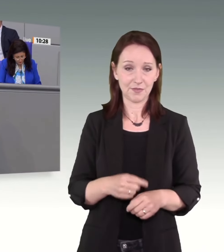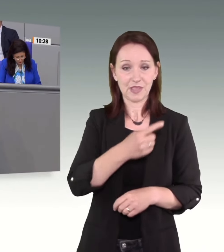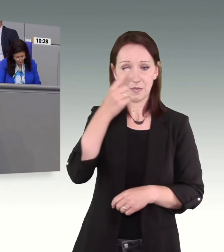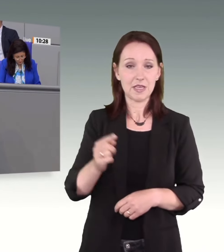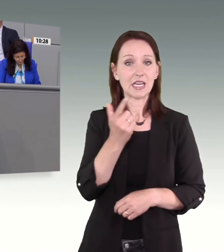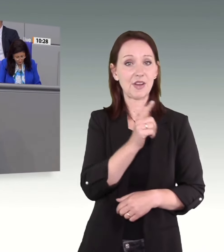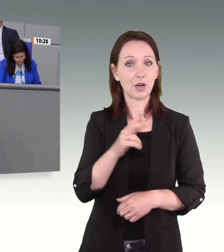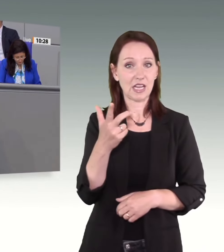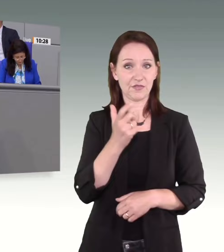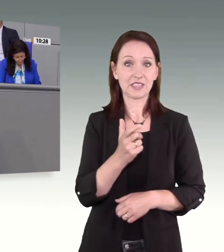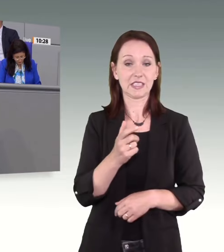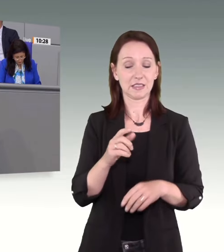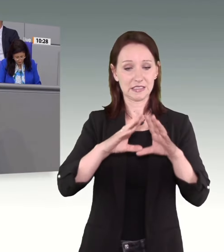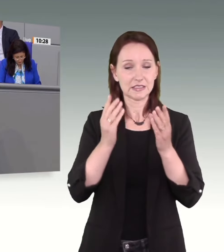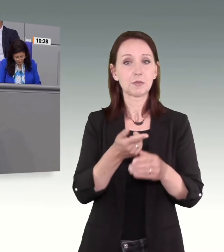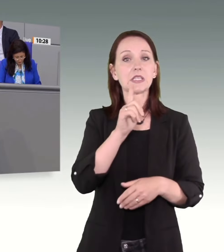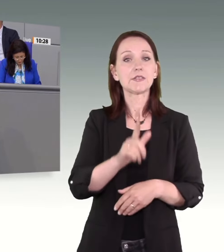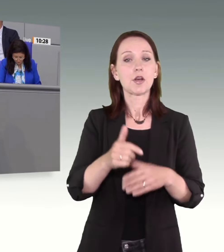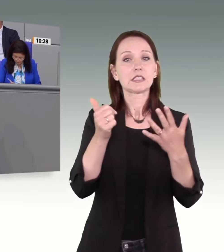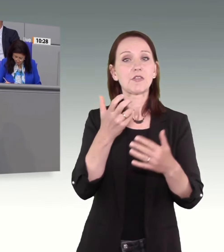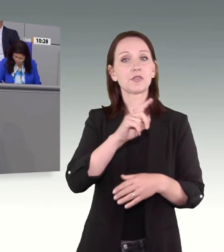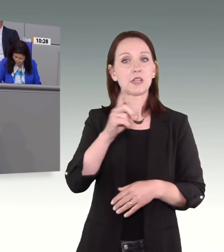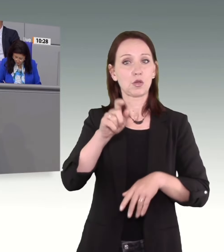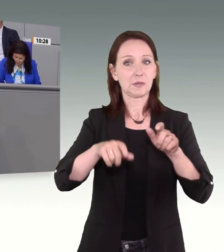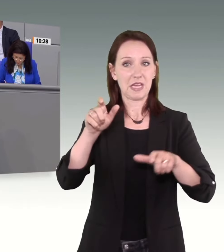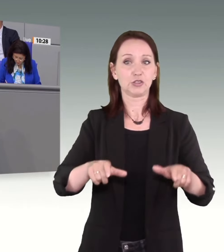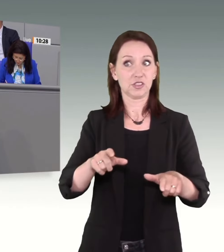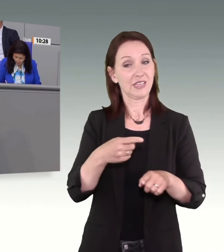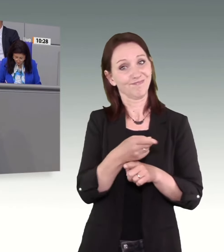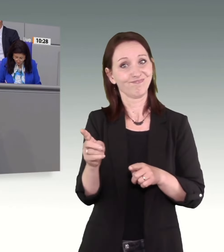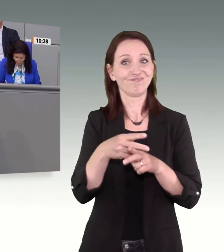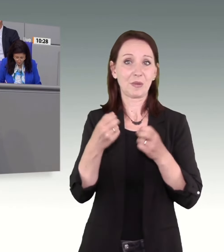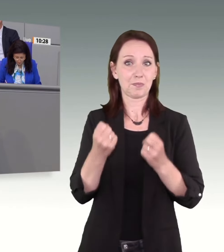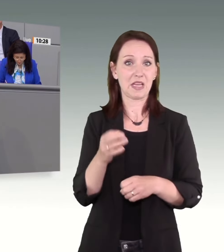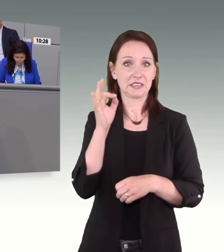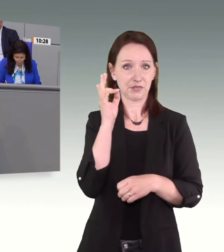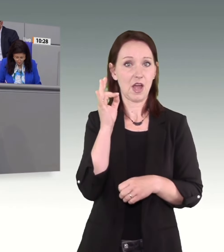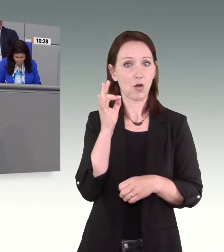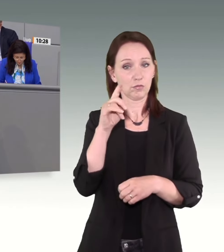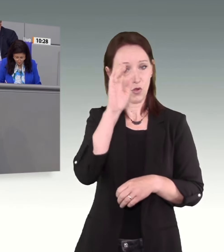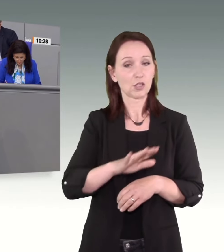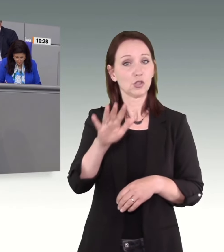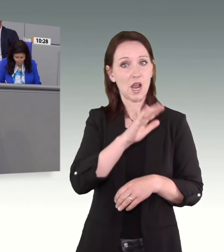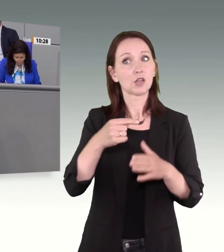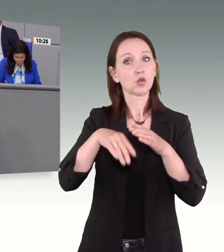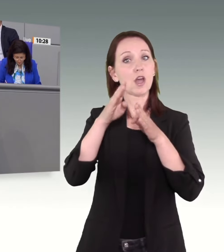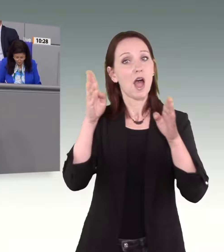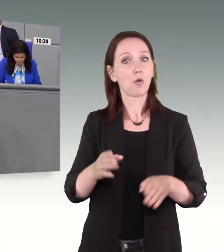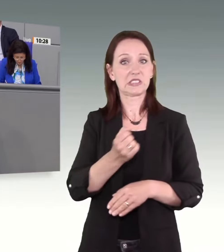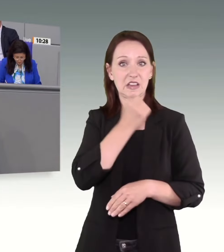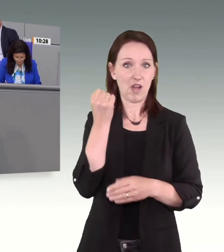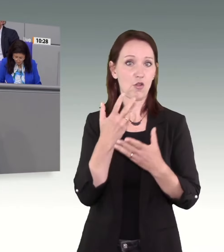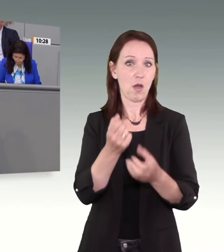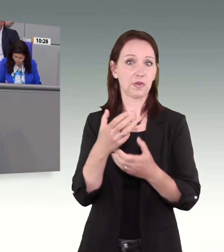häuslicher Gewalt. Gegenüber dem Vorjahr ist dies ein Anstieg um 6,5 Prozent. 155 Frauen und 24